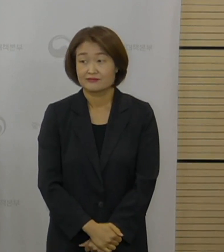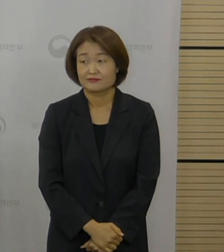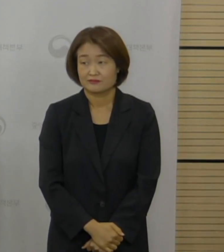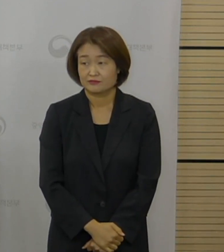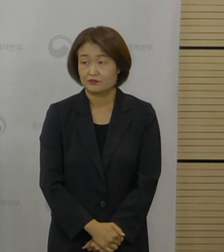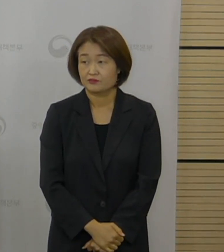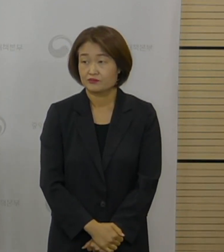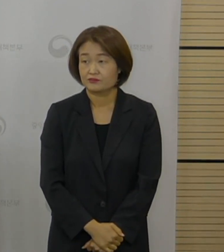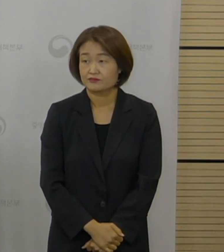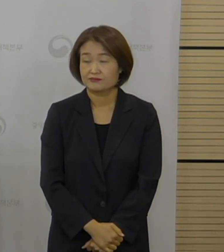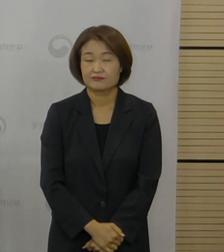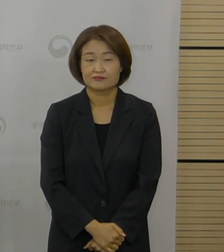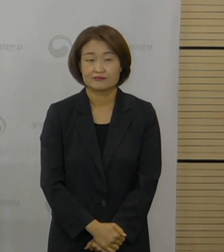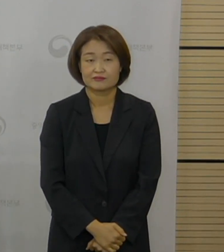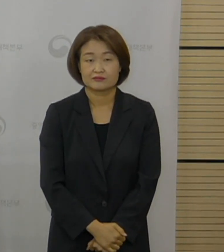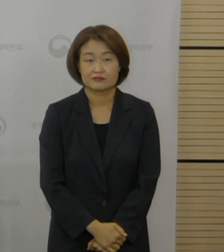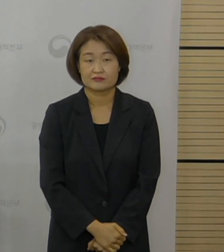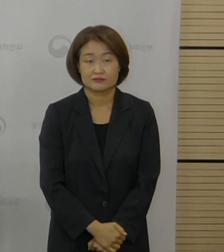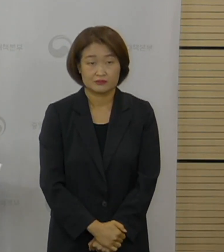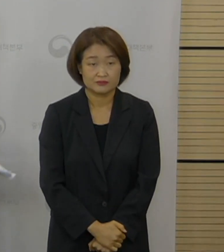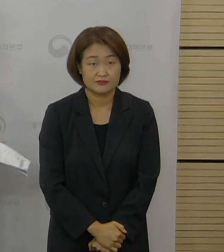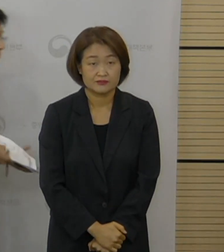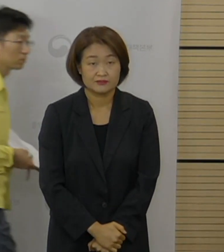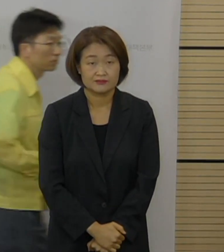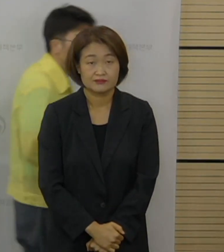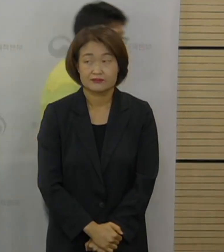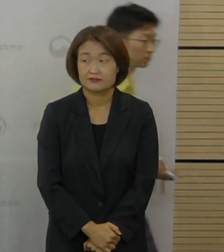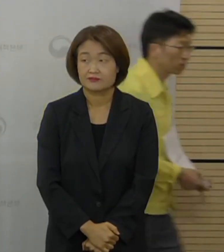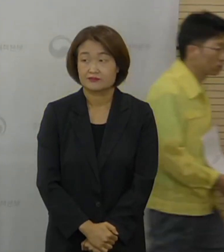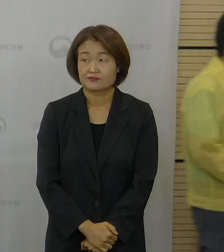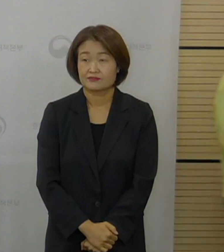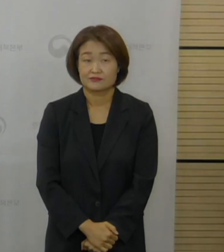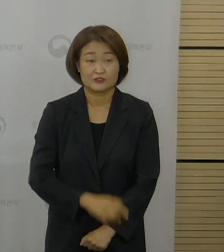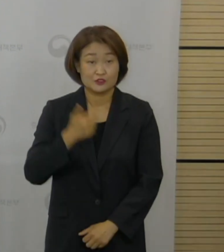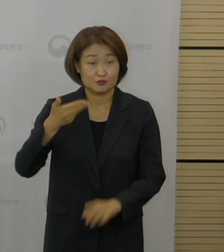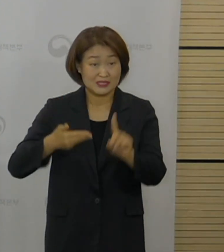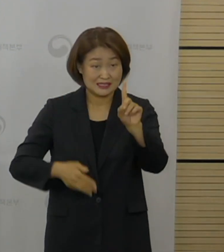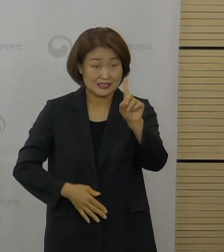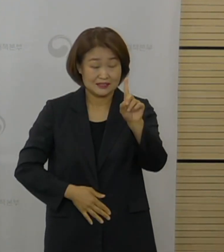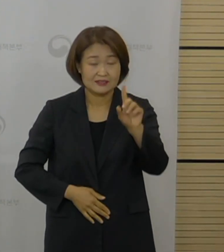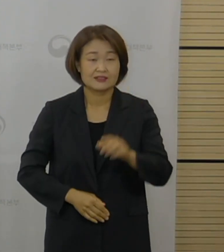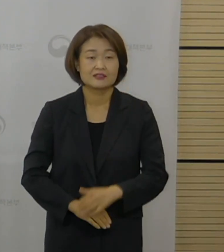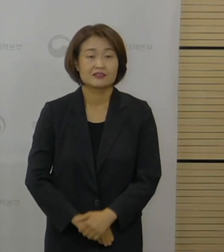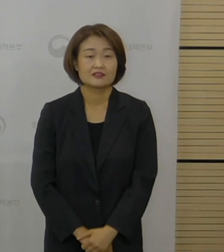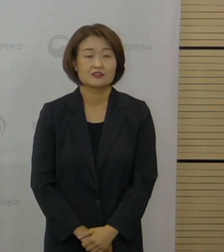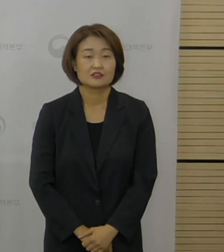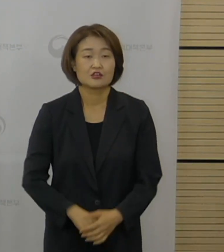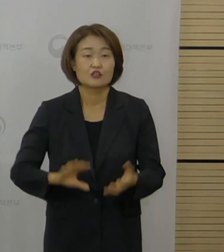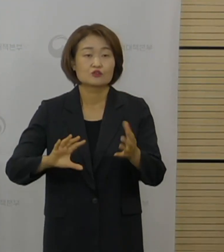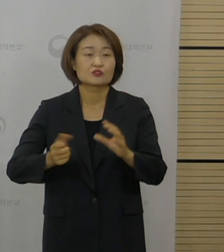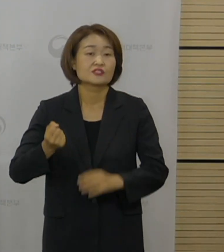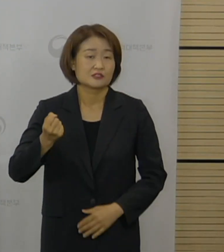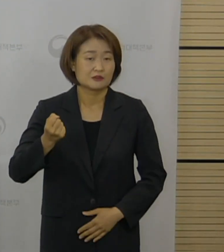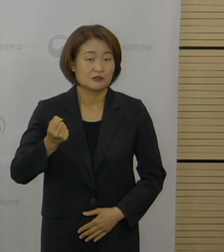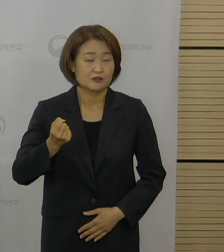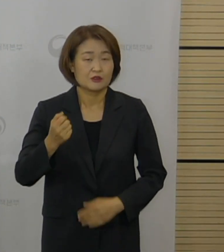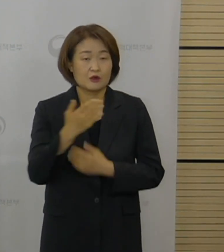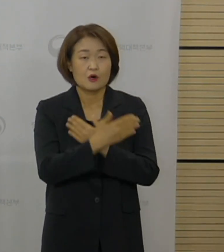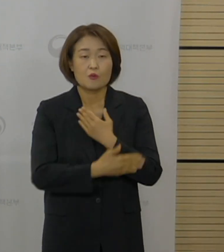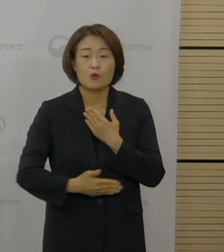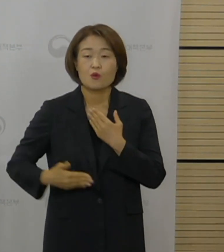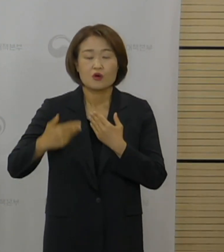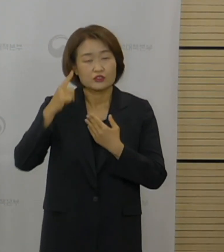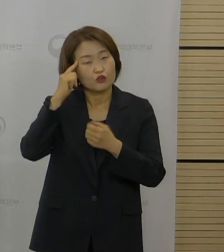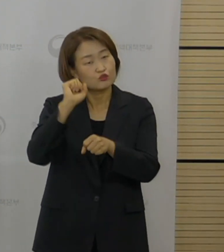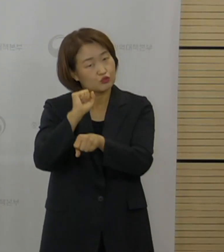네, 다음 하나 질문이 남아있습니다. 이 부분은 국립보건연구원에서 답변을 좀